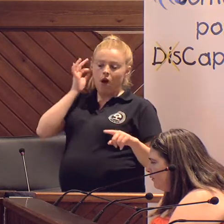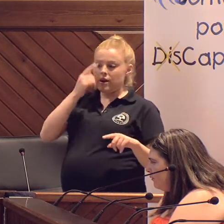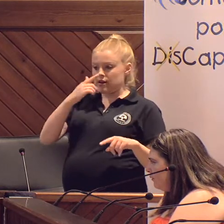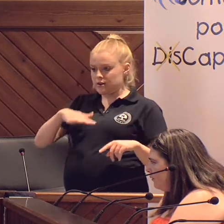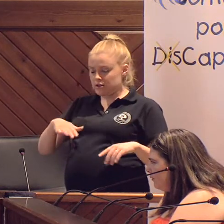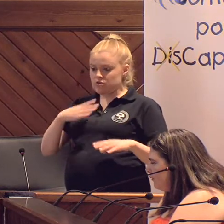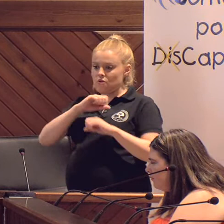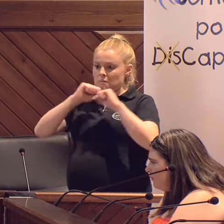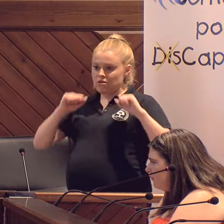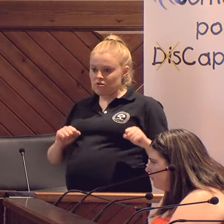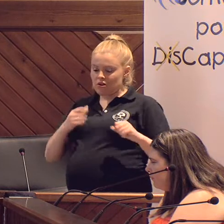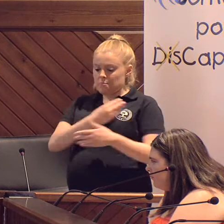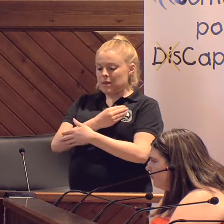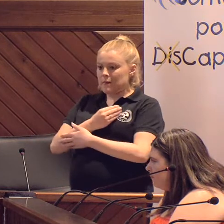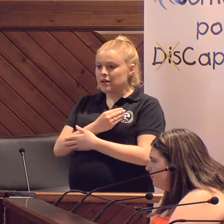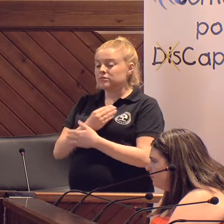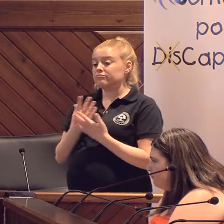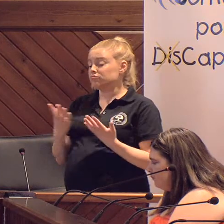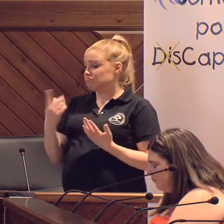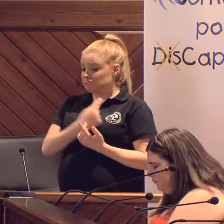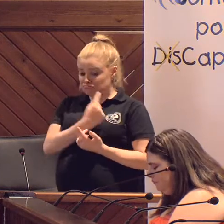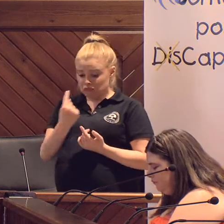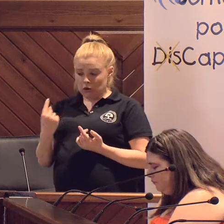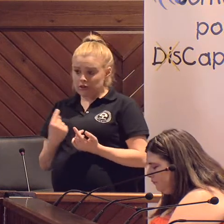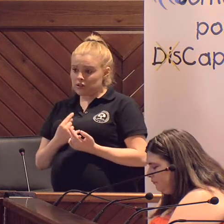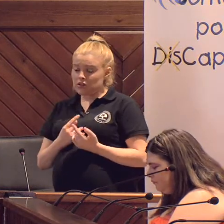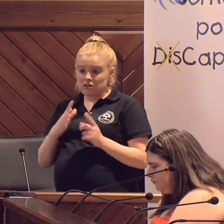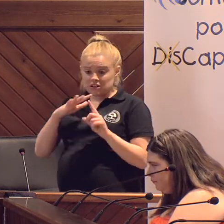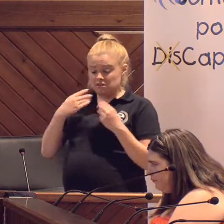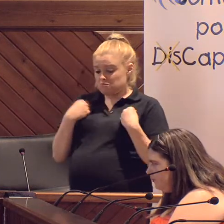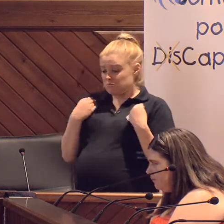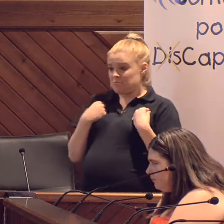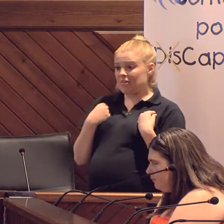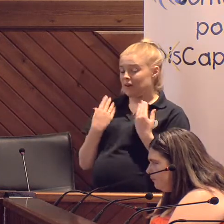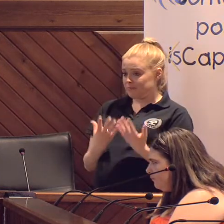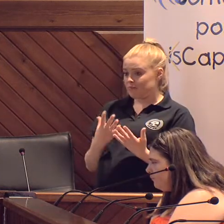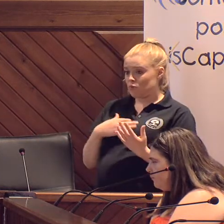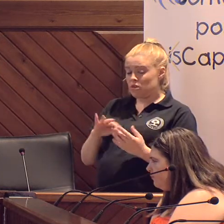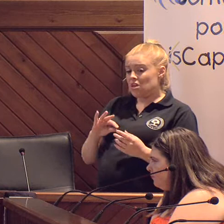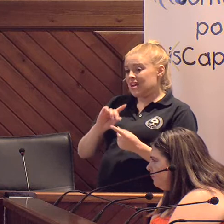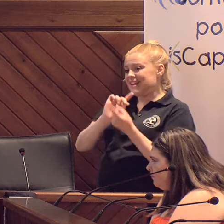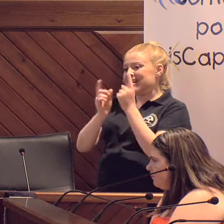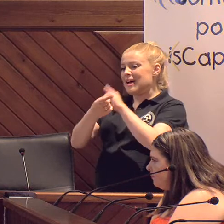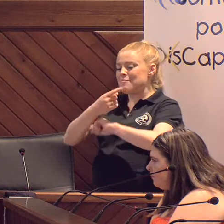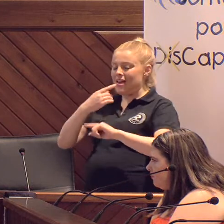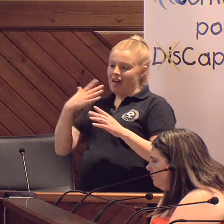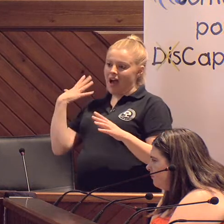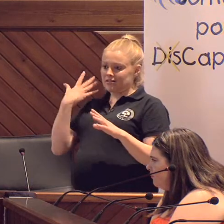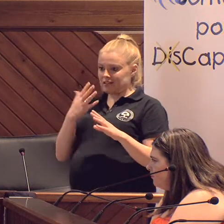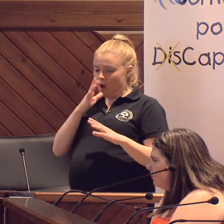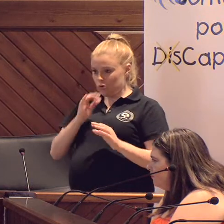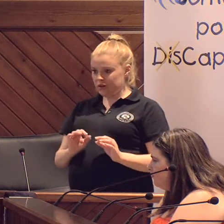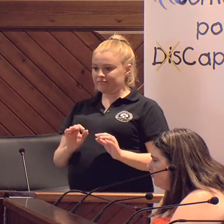niños, personas mayores, bebés, cualquiera de nosotros, en cualquier momento de la vida. Puede cambiar el rumbo de lo que teníamos planificado,